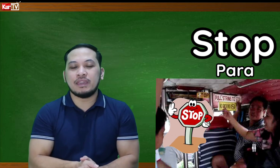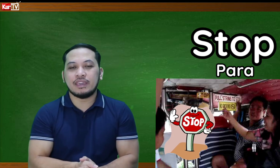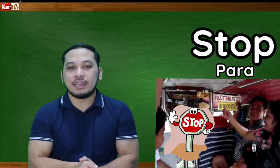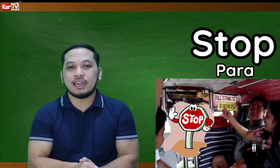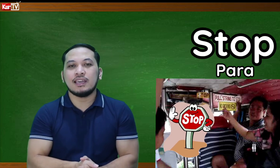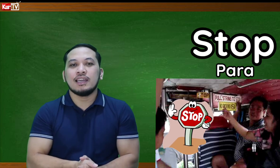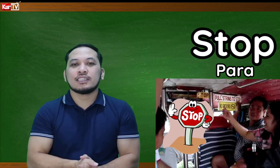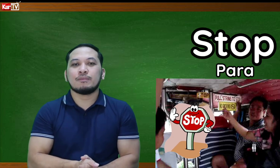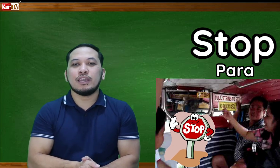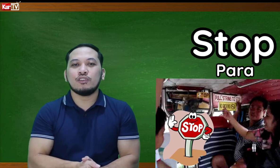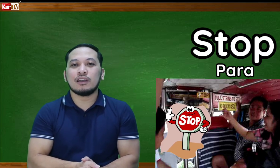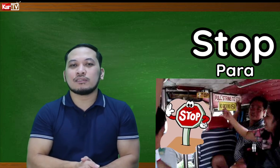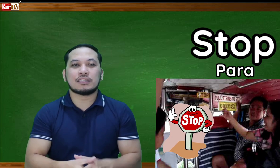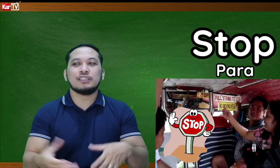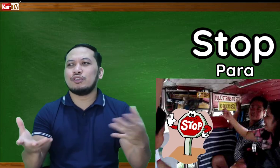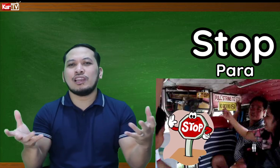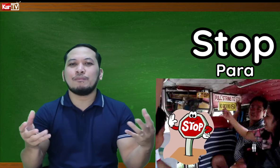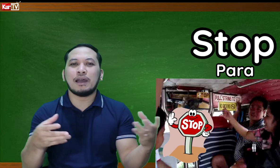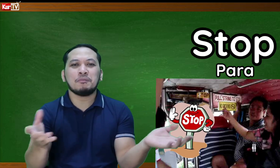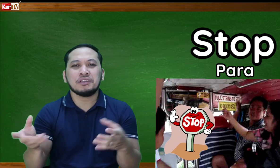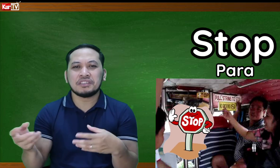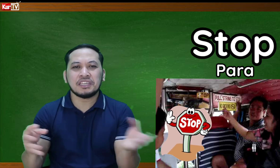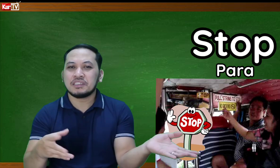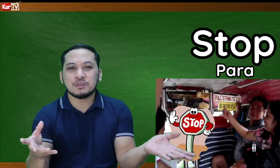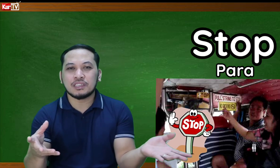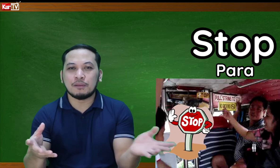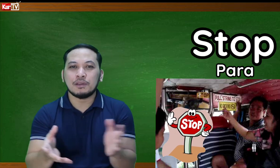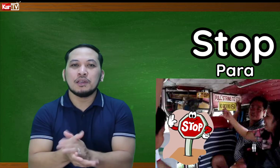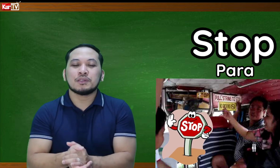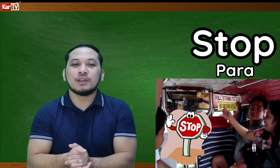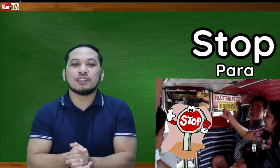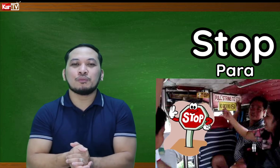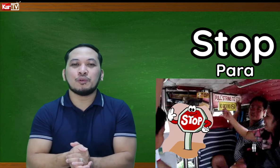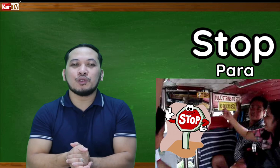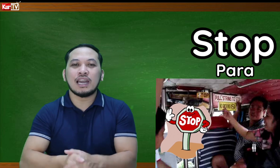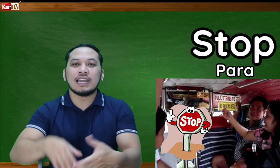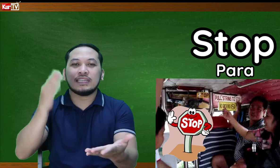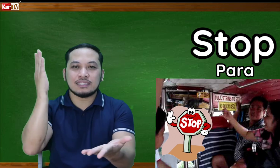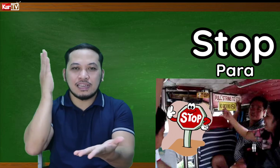vehicle. Sabihin nyo lang, tapos hindi nyo alam paano po isasign yung stop. So, ganito po yun ha. Stop.